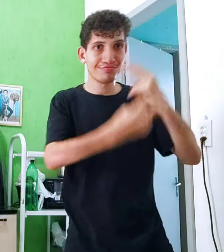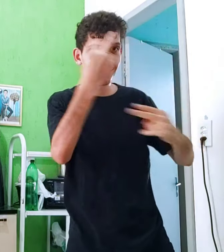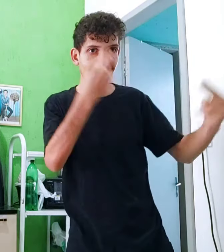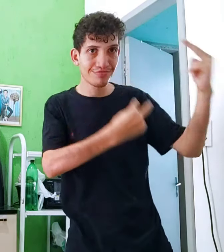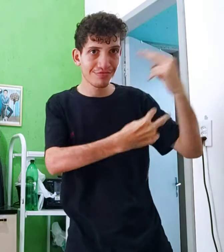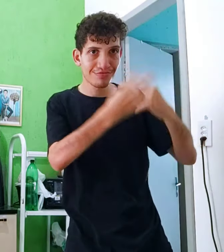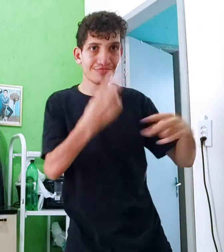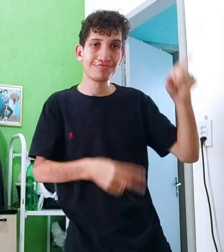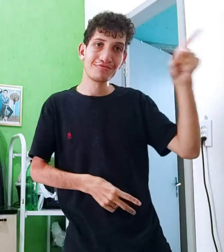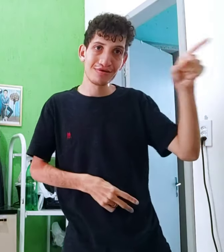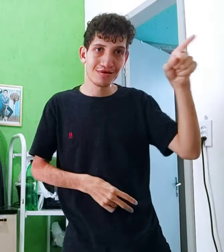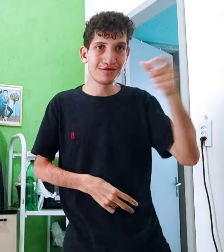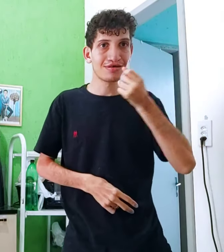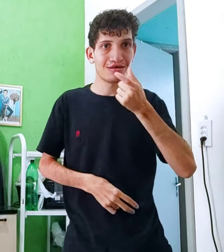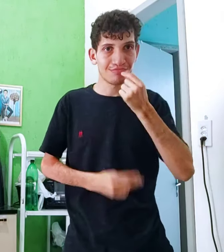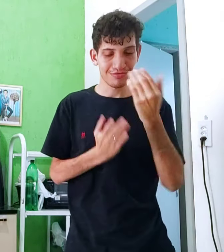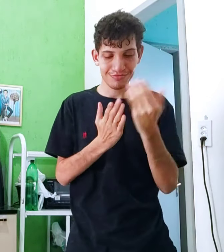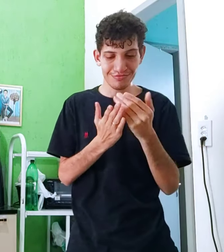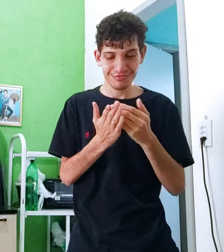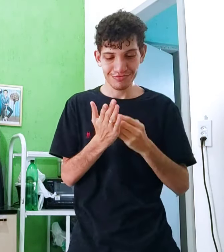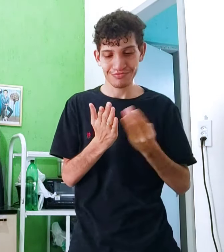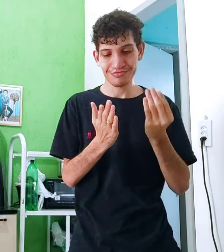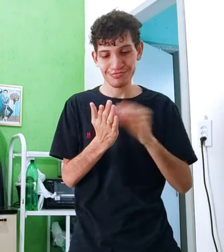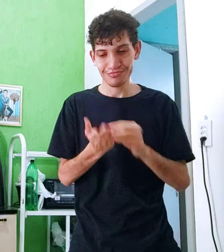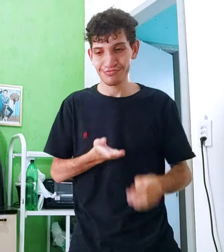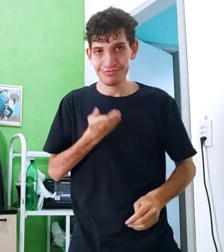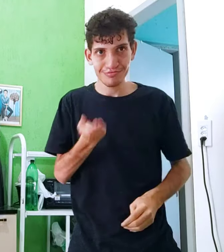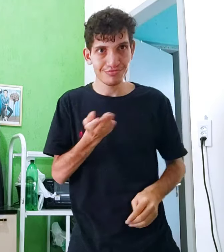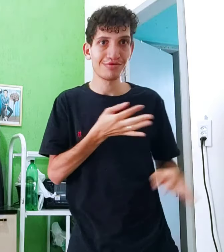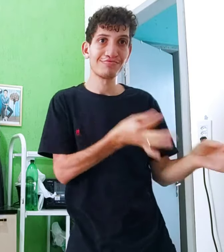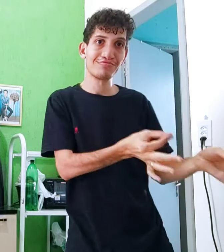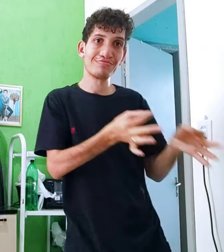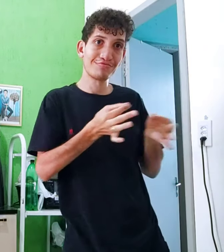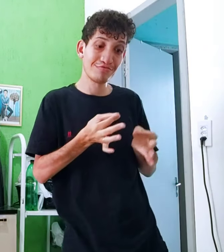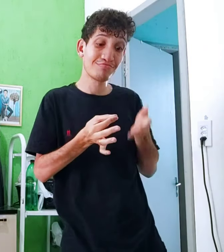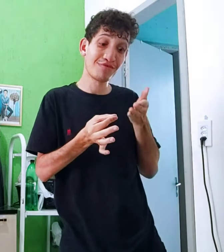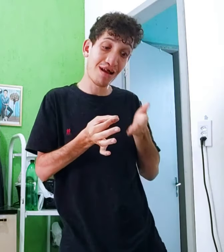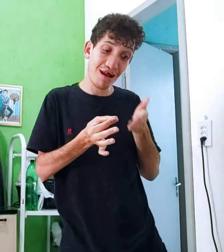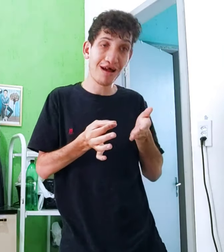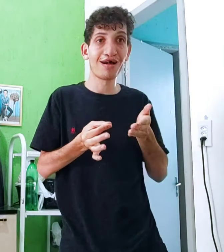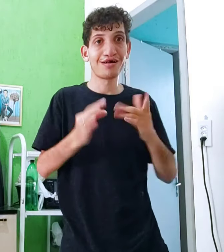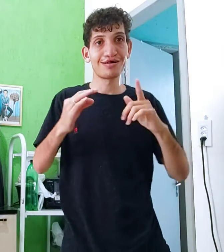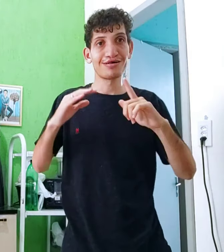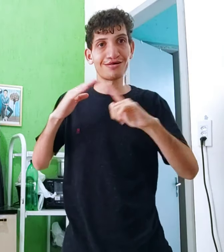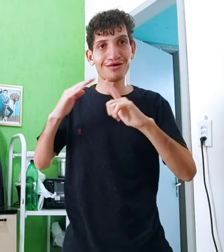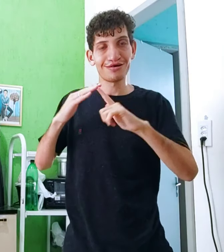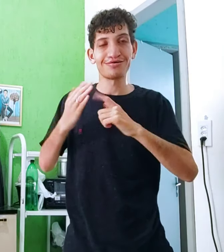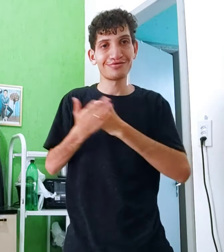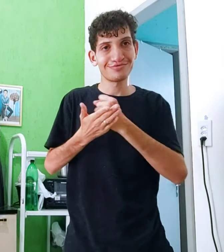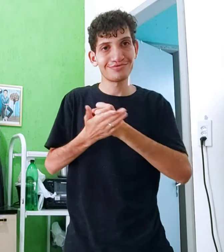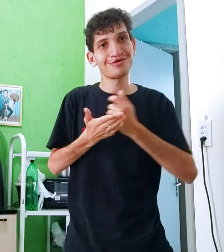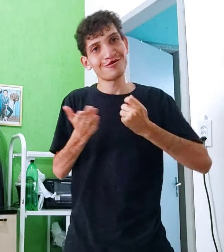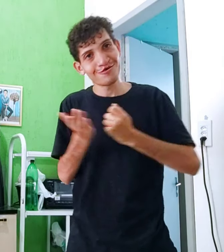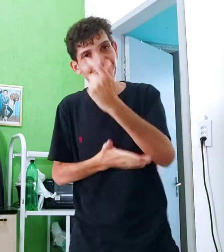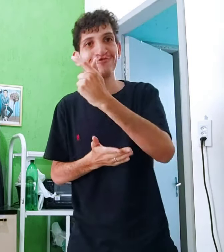médico vai, ele que avalia e ele que remédio e receita. E aí você vai na